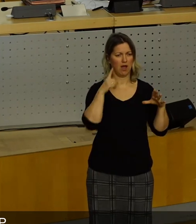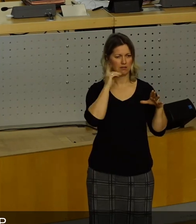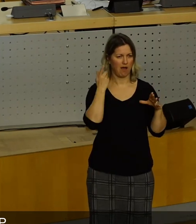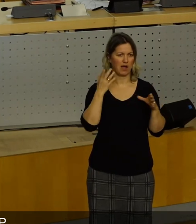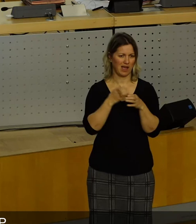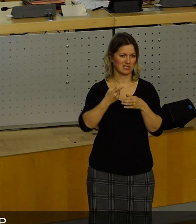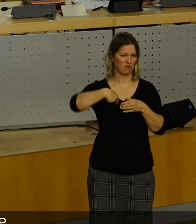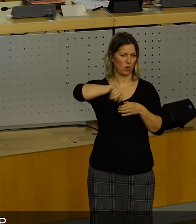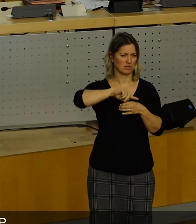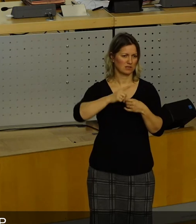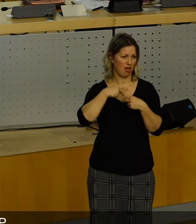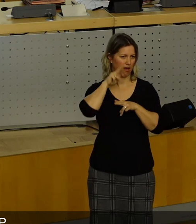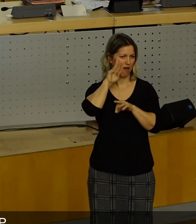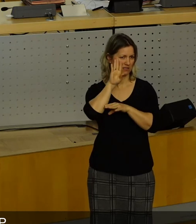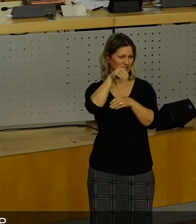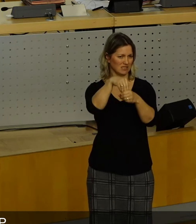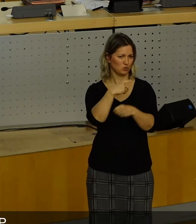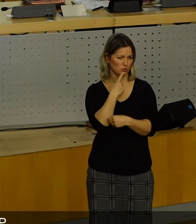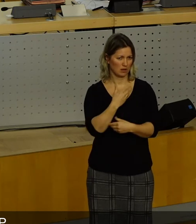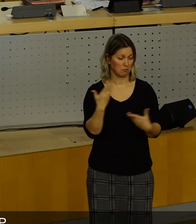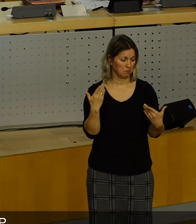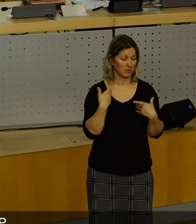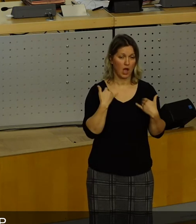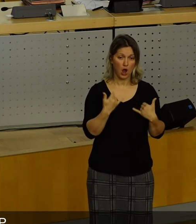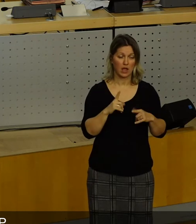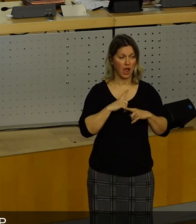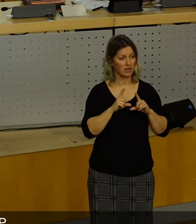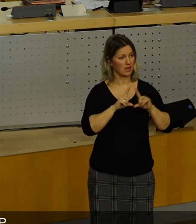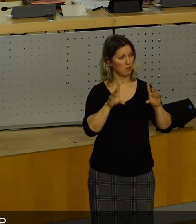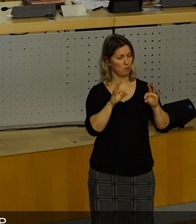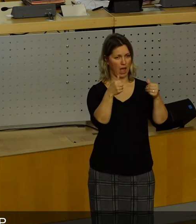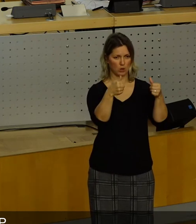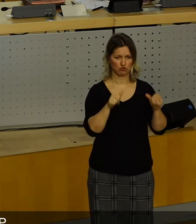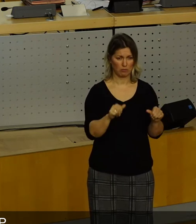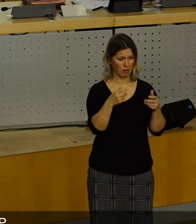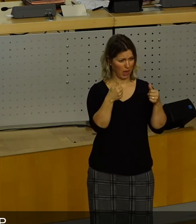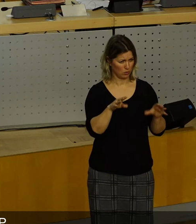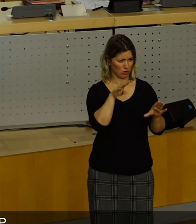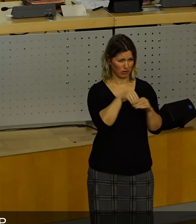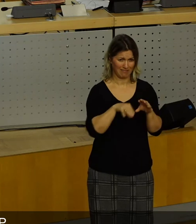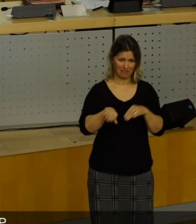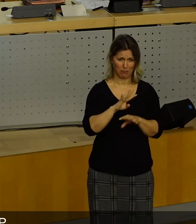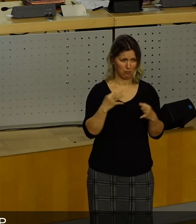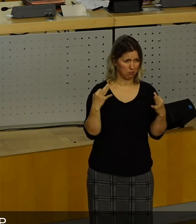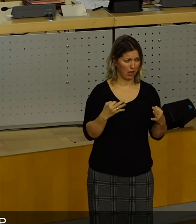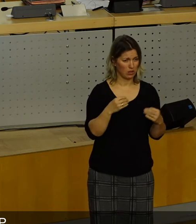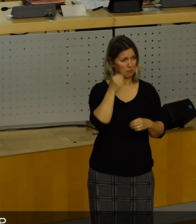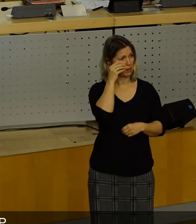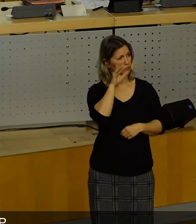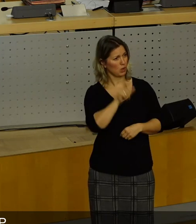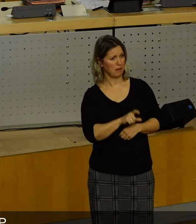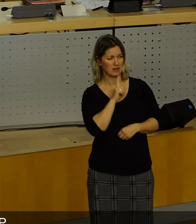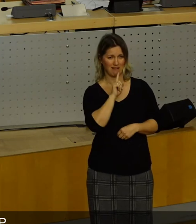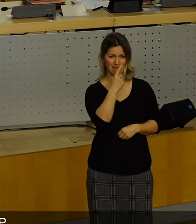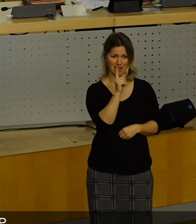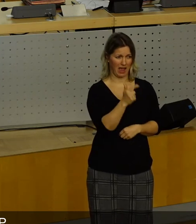Haase, als ich dazu was gesagt. Heute geht es darum, dass wir eine Ausschreibung auf den Weg bringen, die wir ja brauchen. Wir haben keinen Bildungsbürgermeister